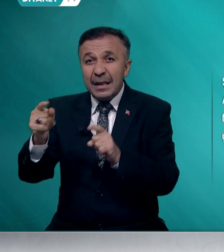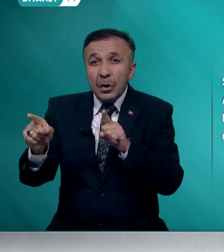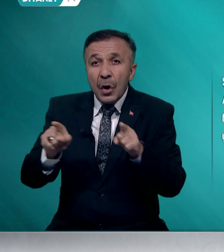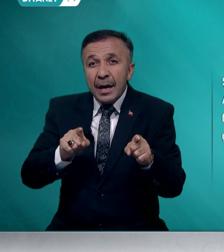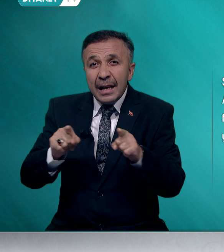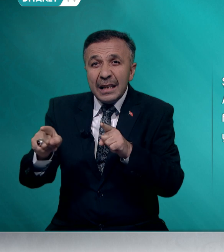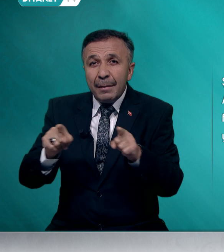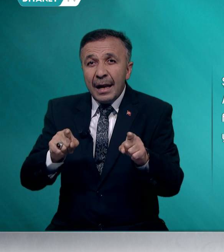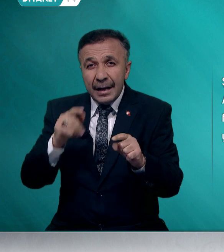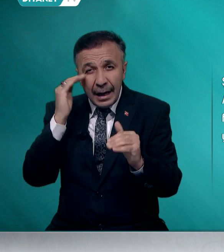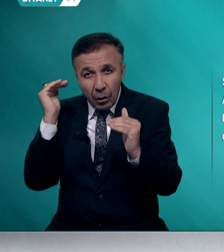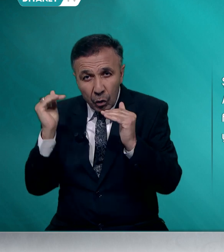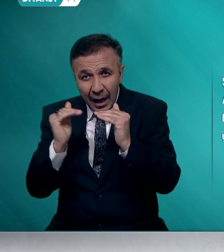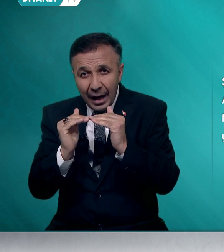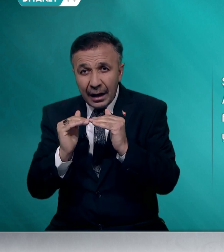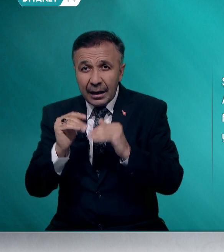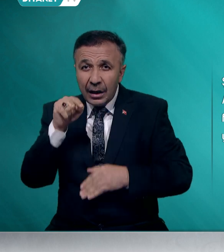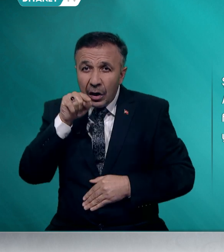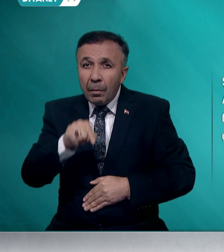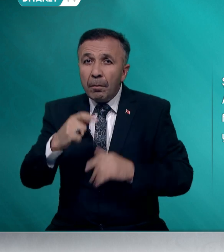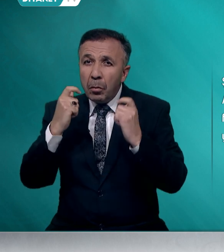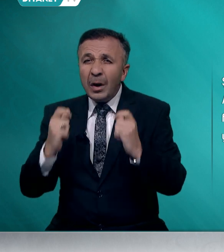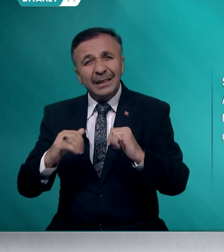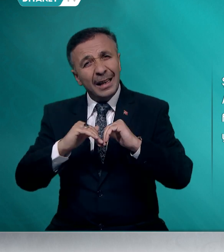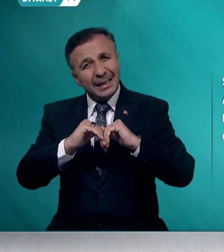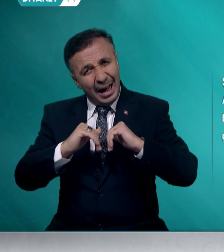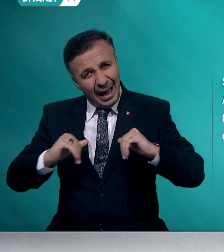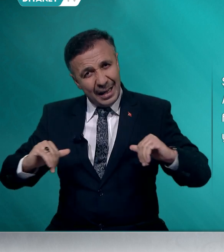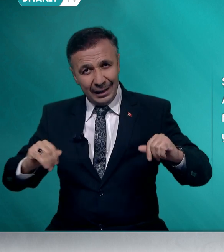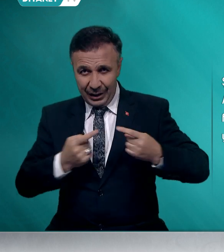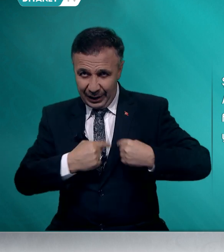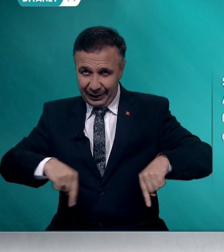yönlendirmelerine uyarak buradan ayrılacağız.